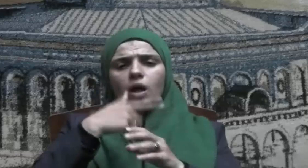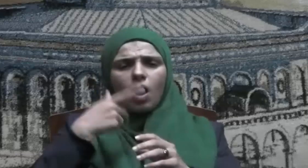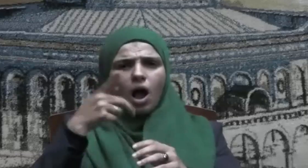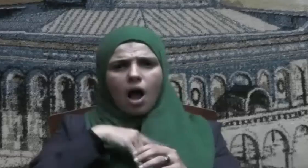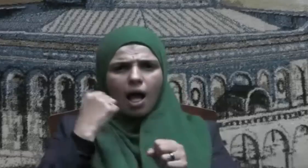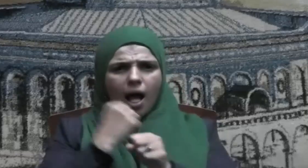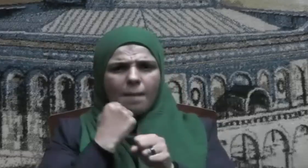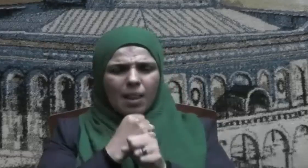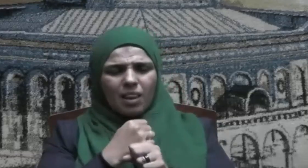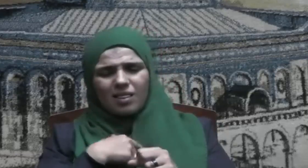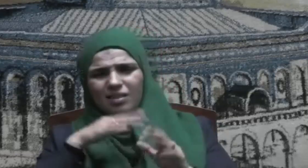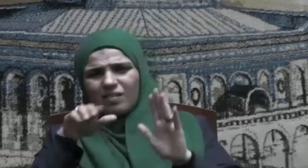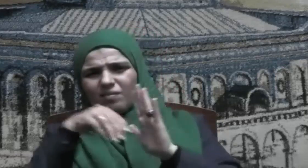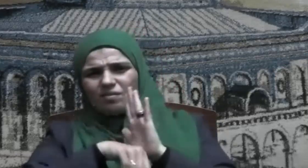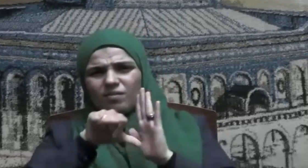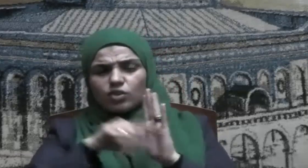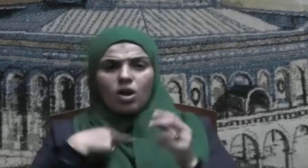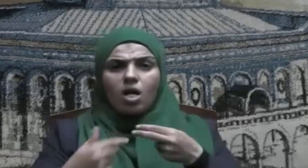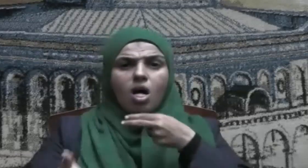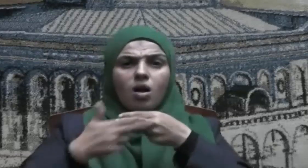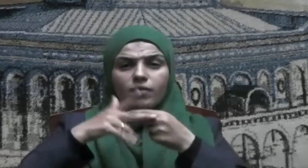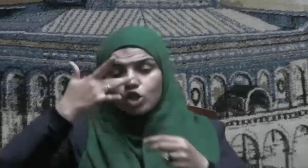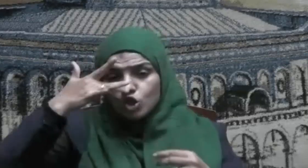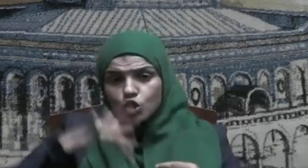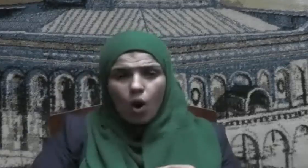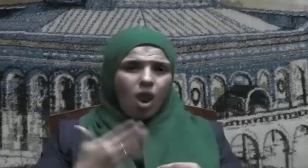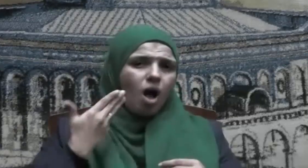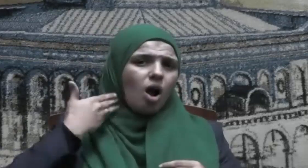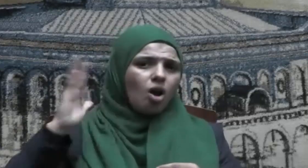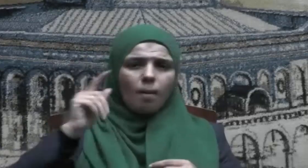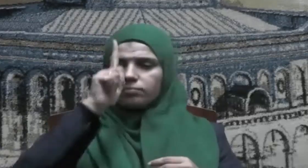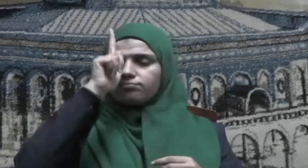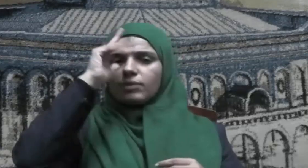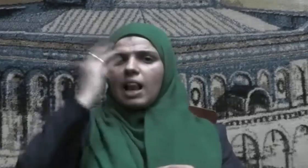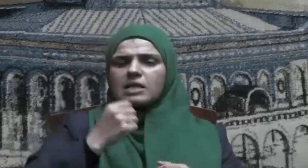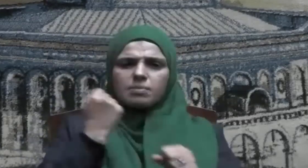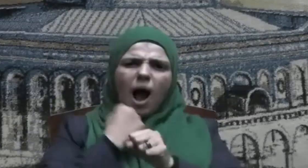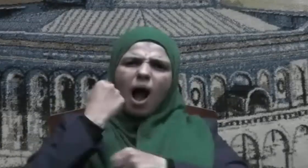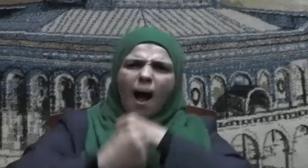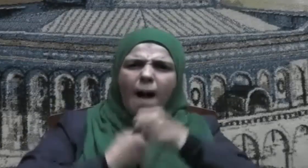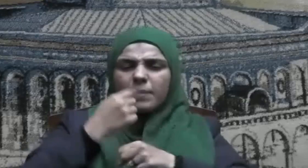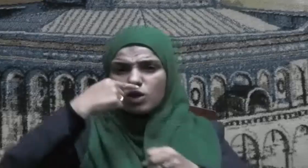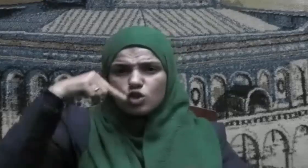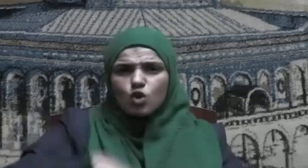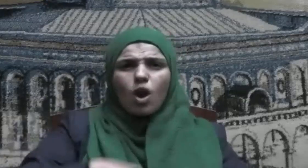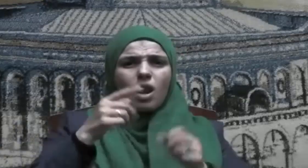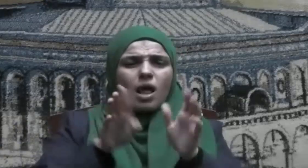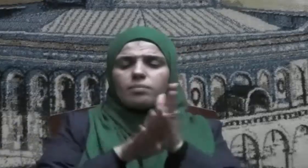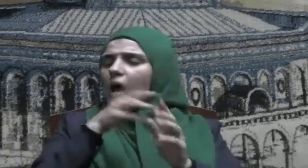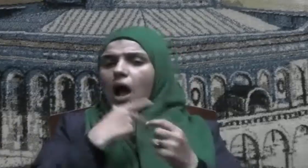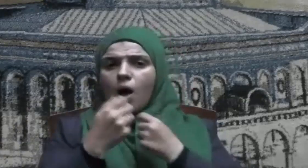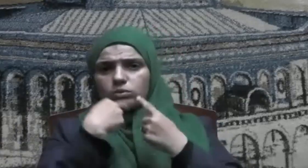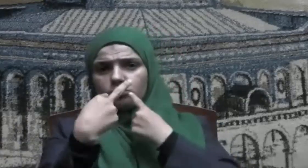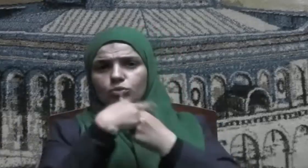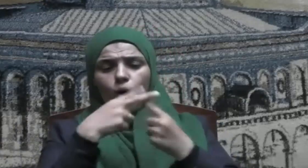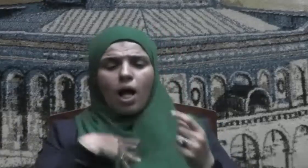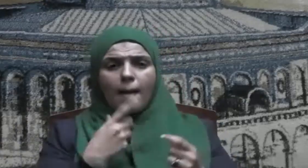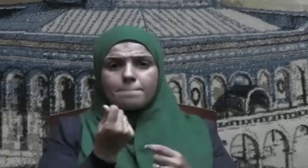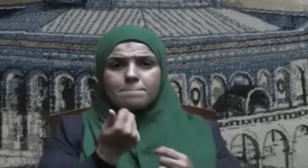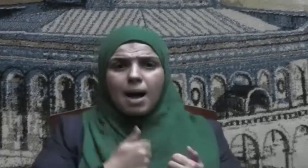صوره ويرفع المذلة والهوانى ويقوم كل من يحاول أن يعتدي على الماله ومتعه